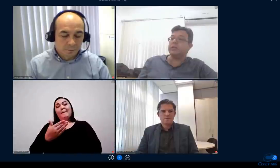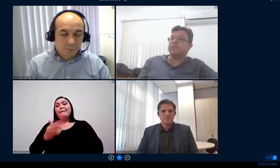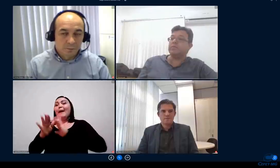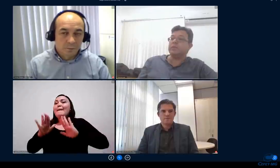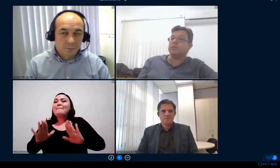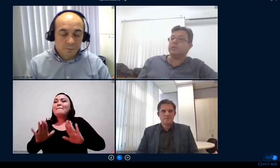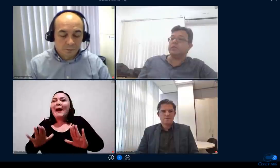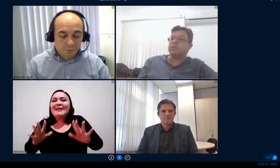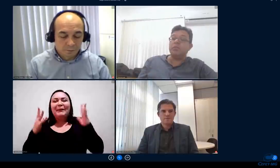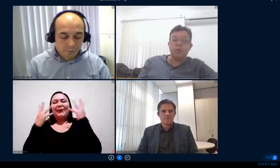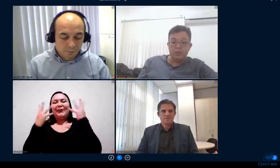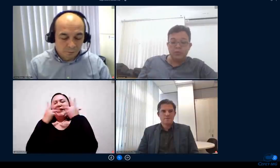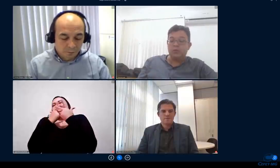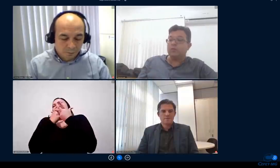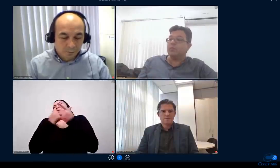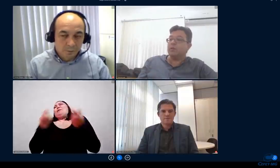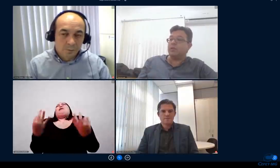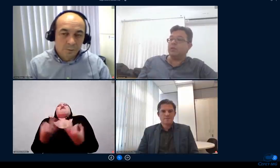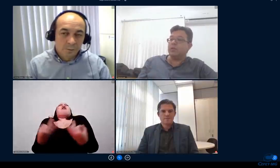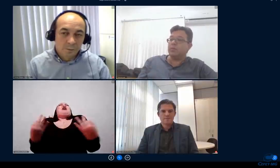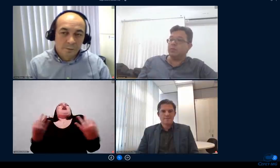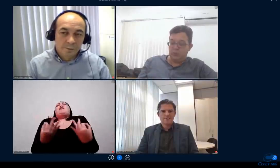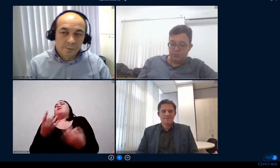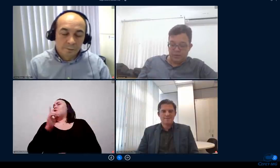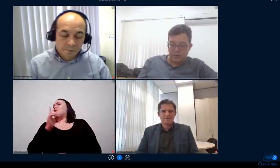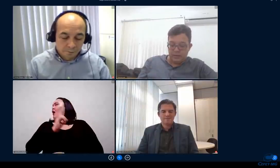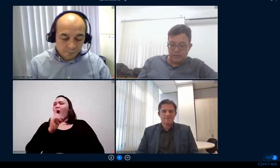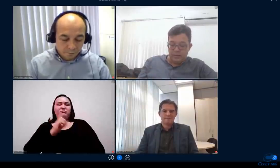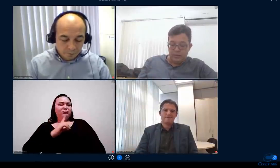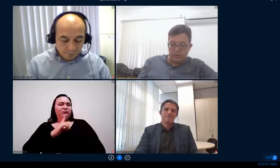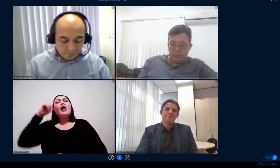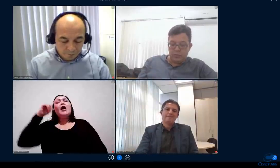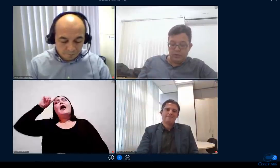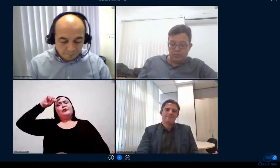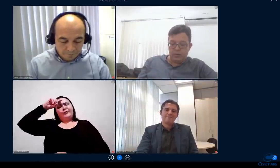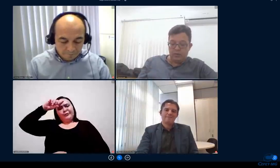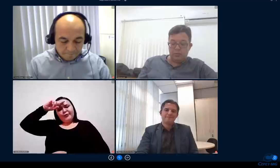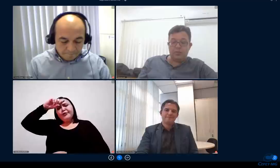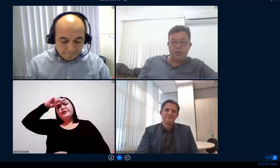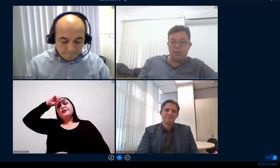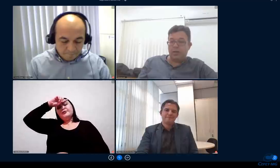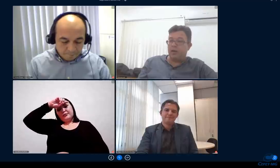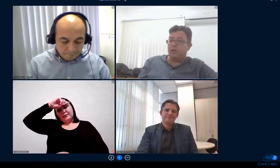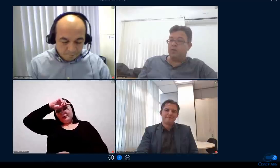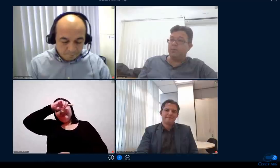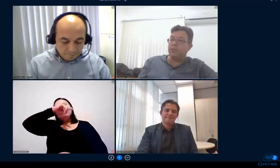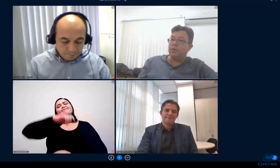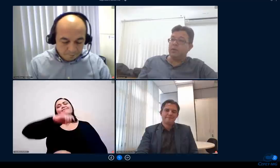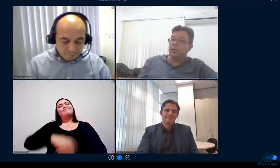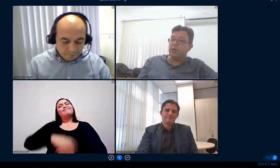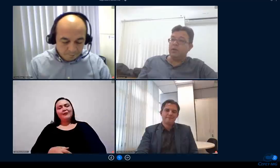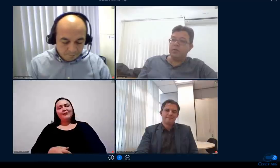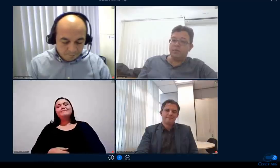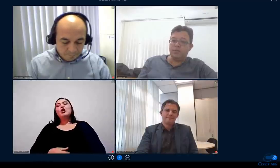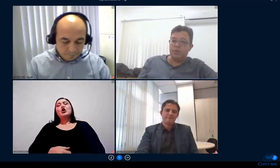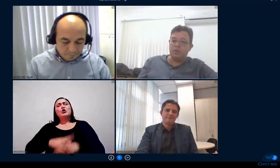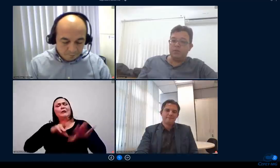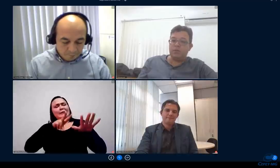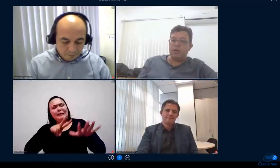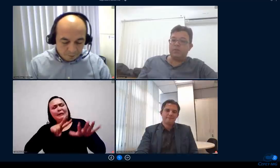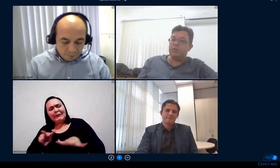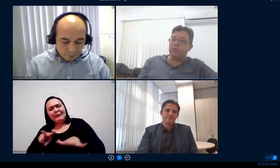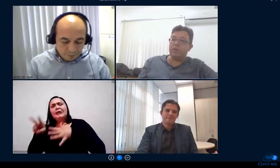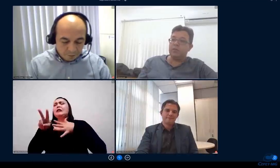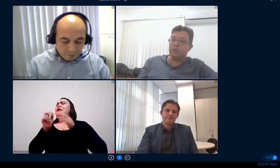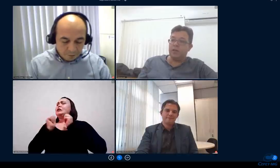gente é é muito difícil preciso de uma de um acompanhamento semanal e mesmo assim